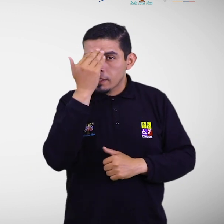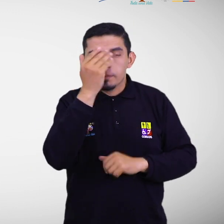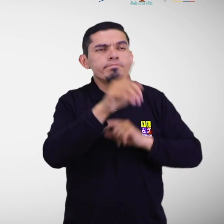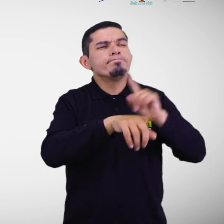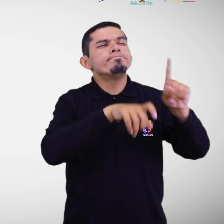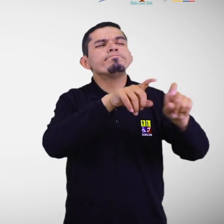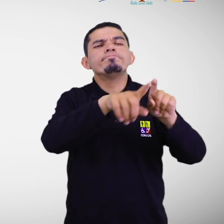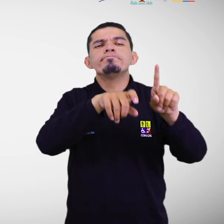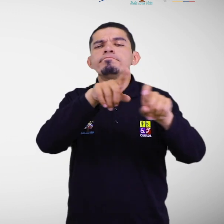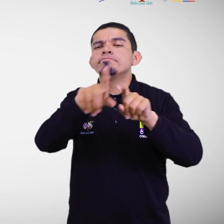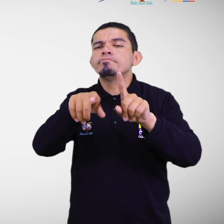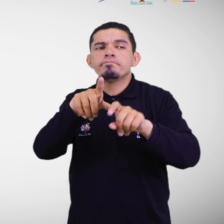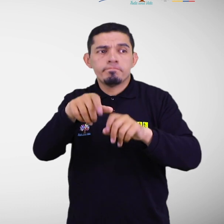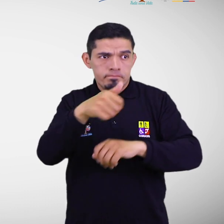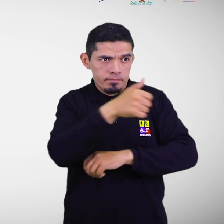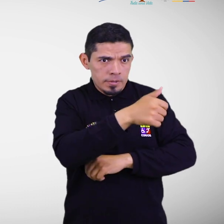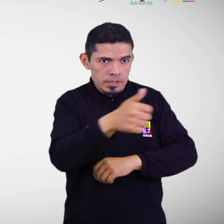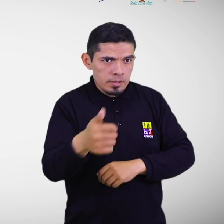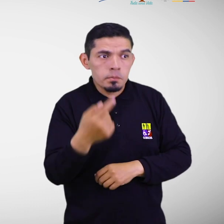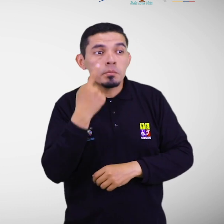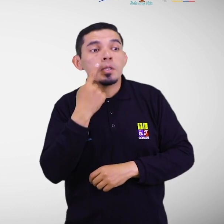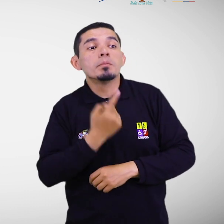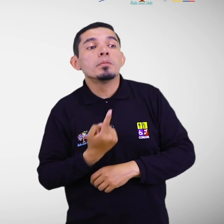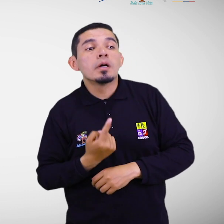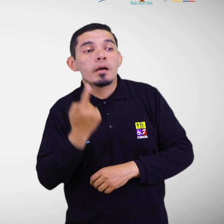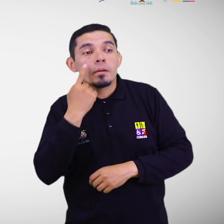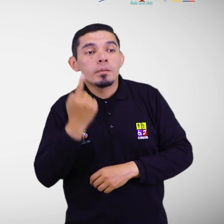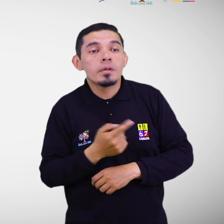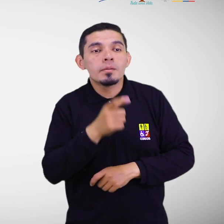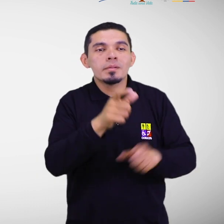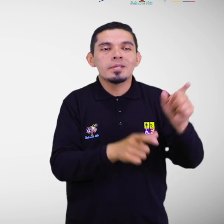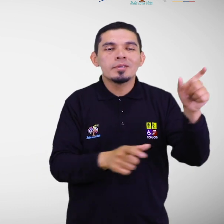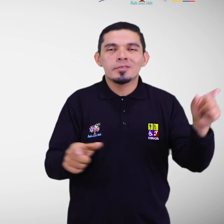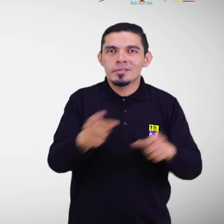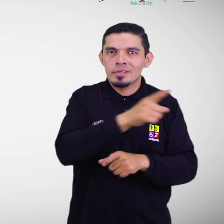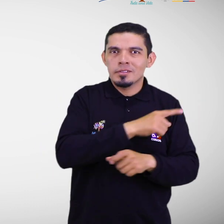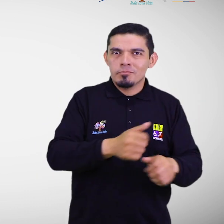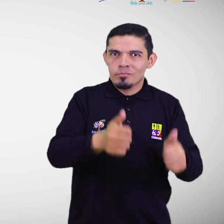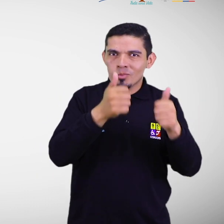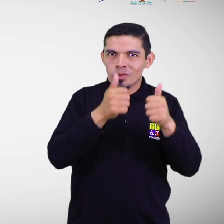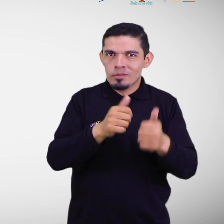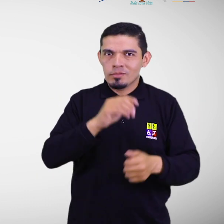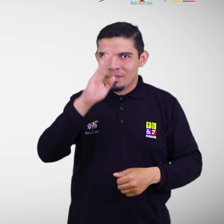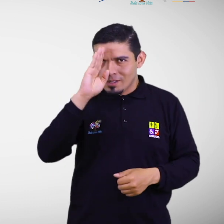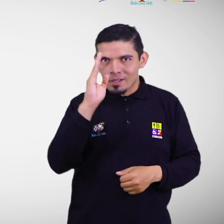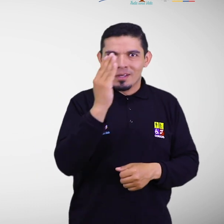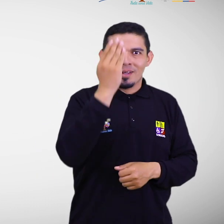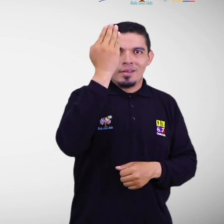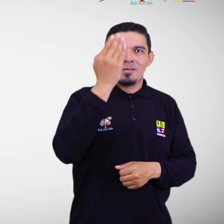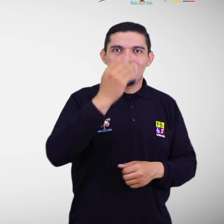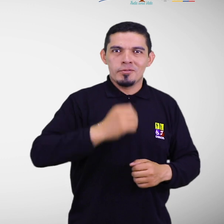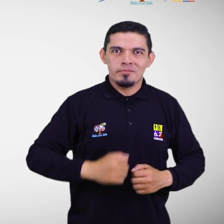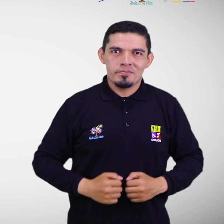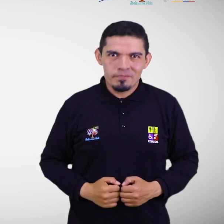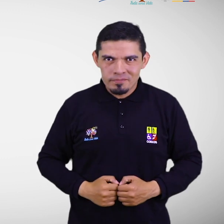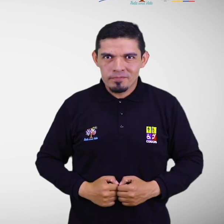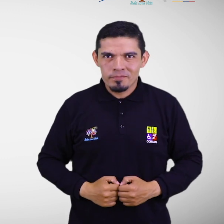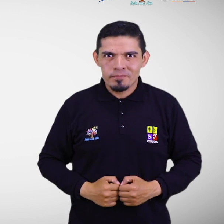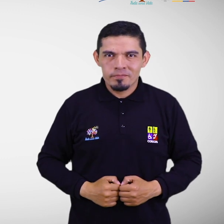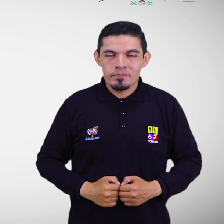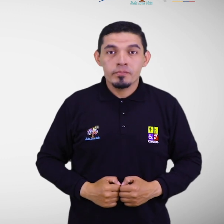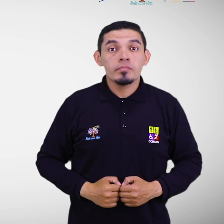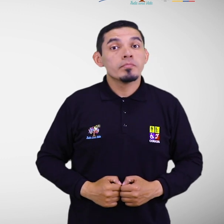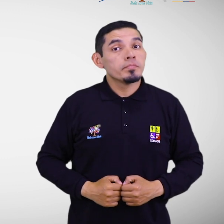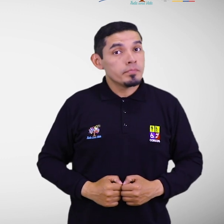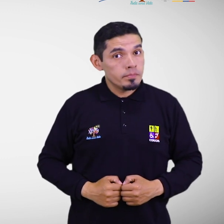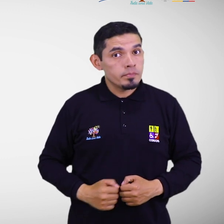adquiridos y analizando las respuestas y comportamientos que modificaron las conductas y actitudes ante determinadas situaciones.